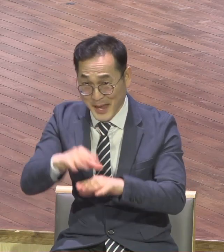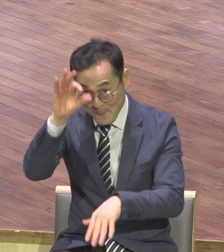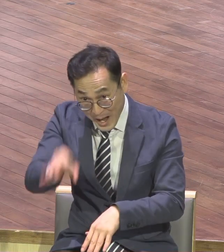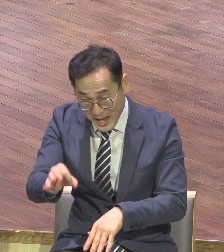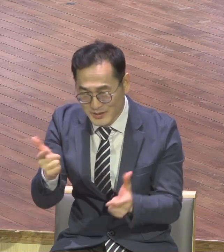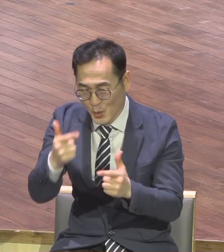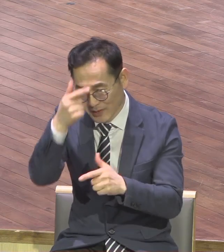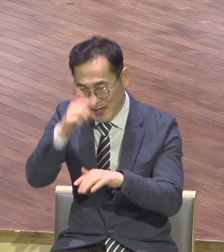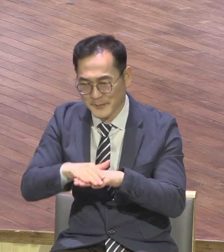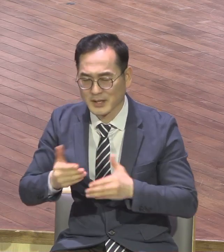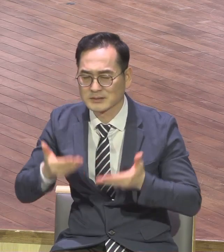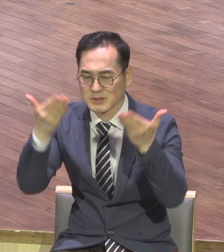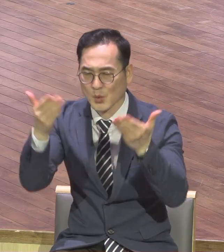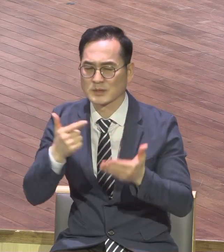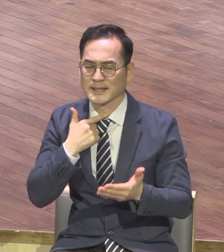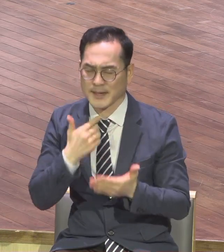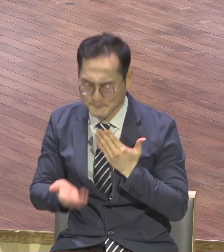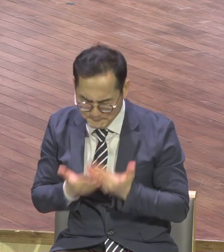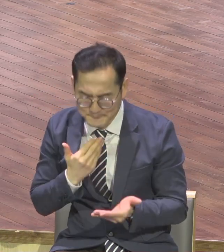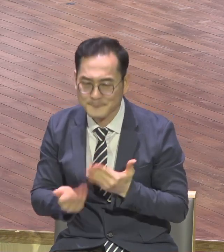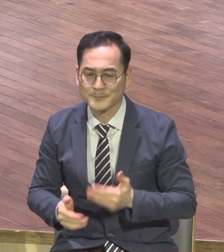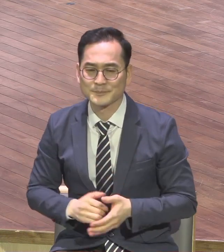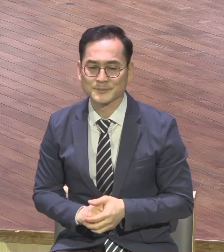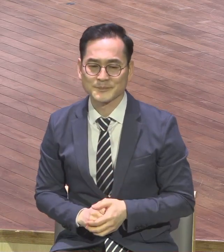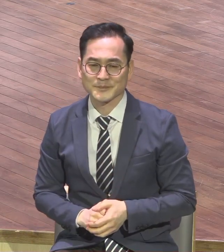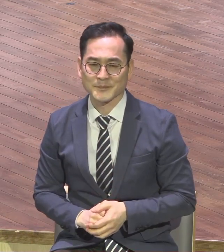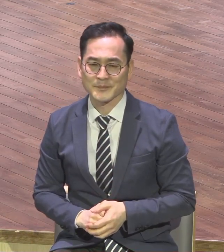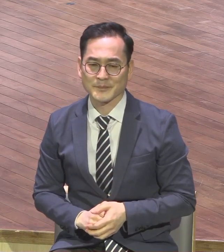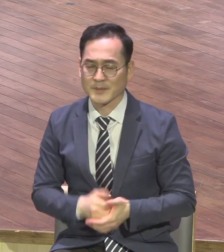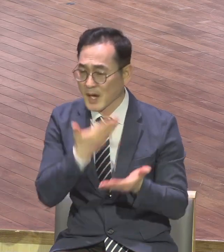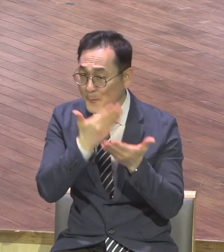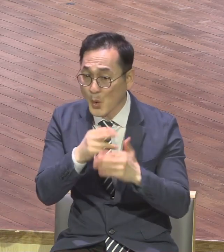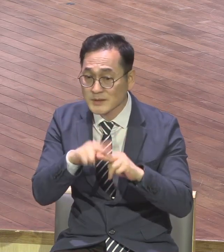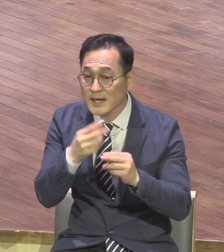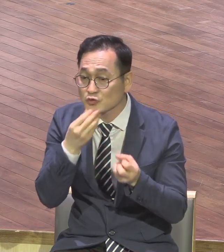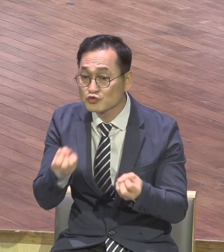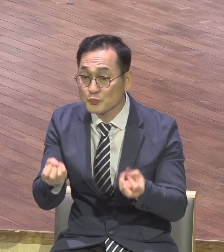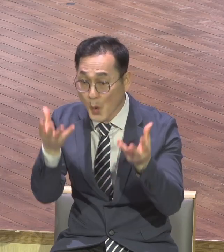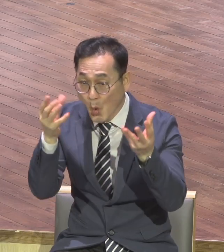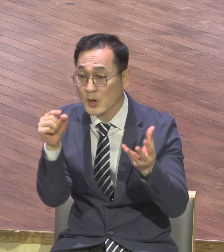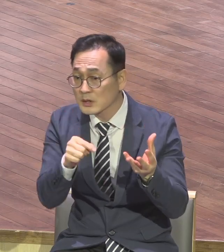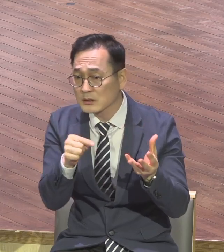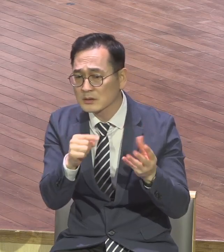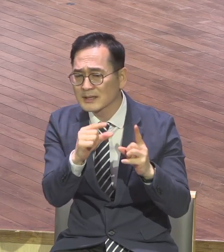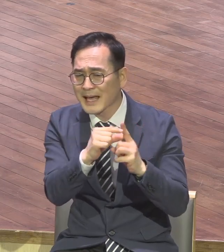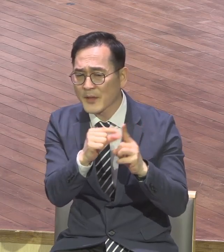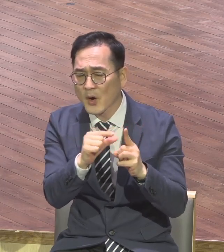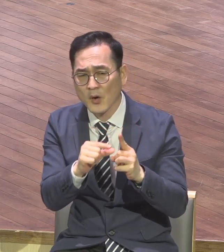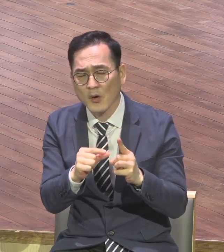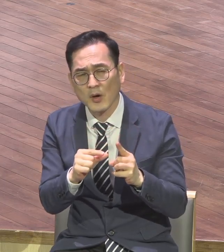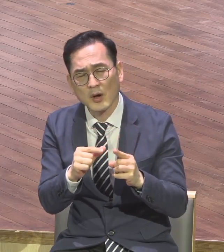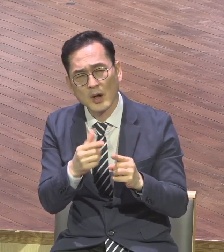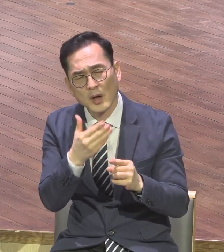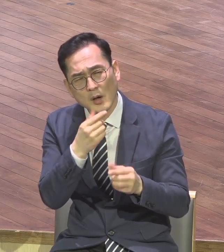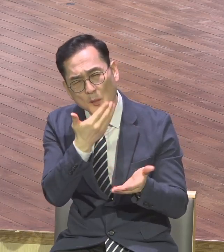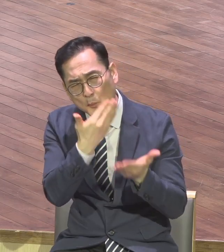주옵사사 보호자의 축복이라 이게 엄청난 말인데 이걸 어떻게 체험합니까 영적이 아닌데